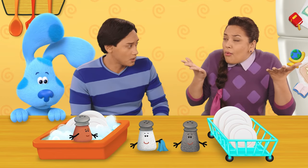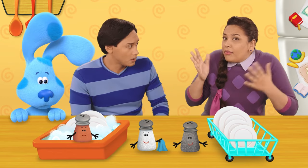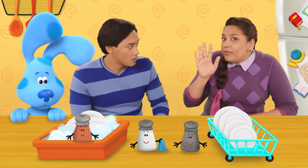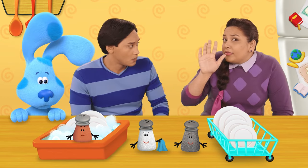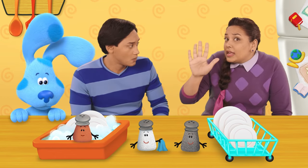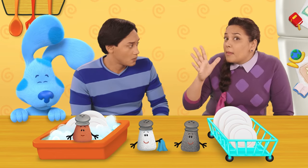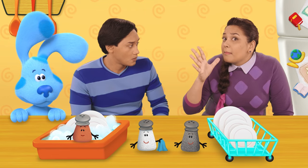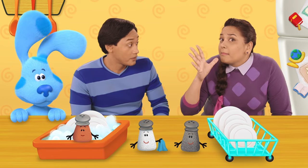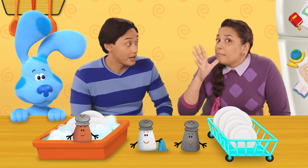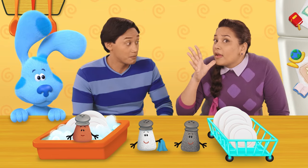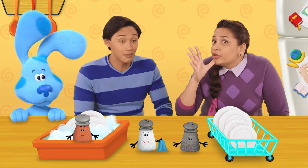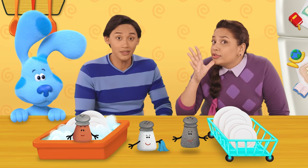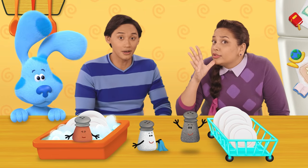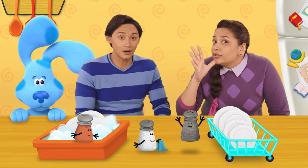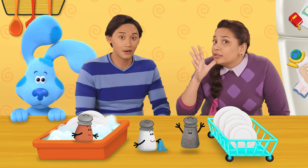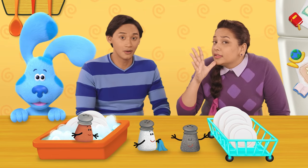de su mamá?